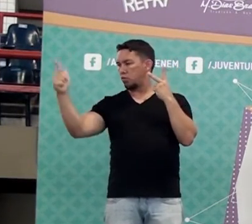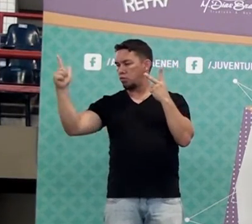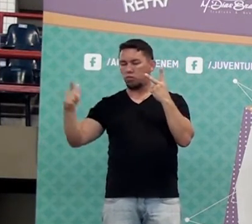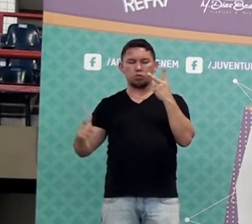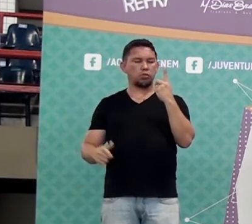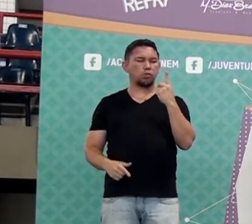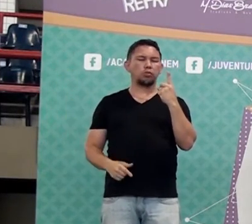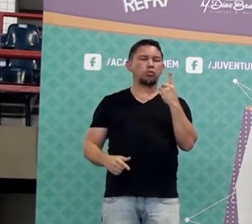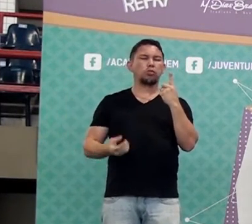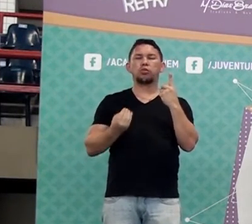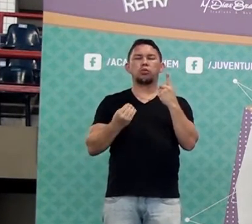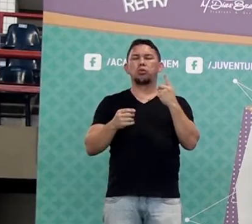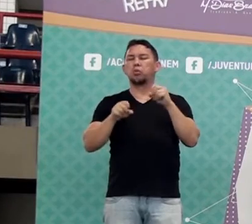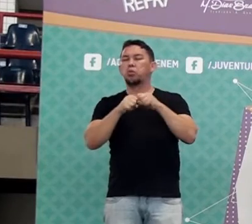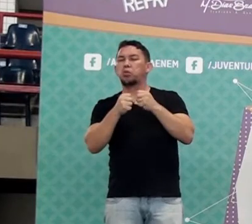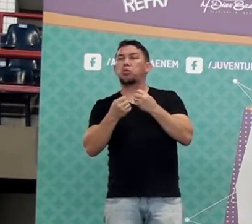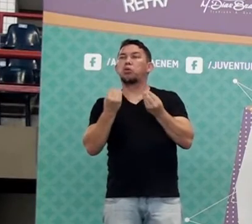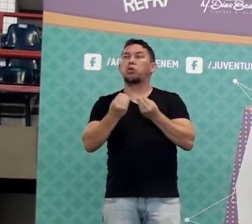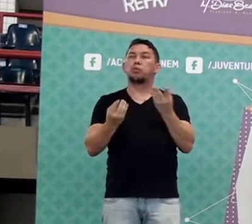eu gastei que parte do meu dinheiro? Primeiro,